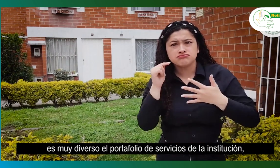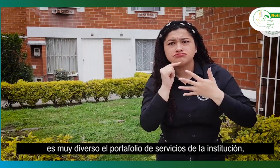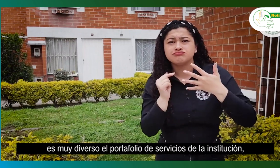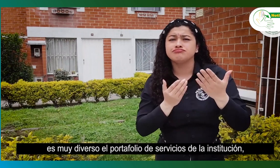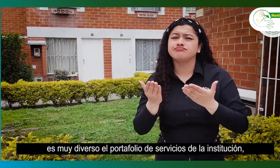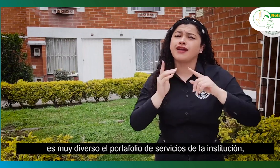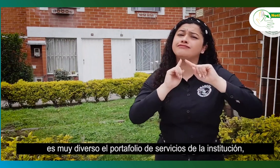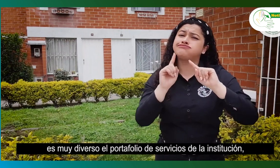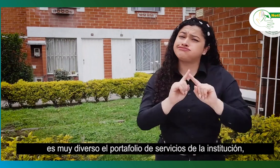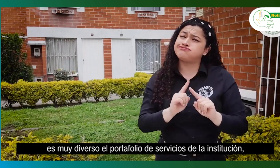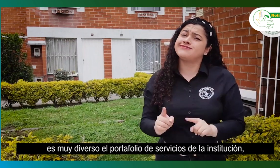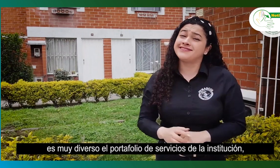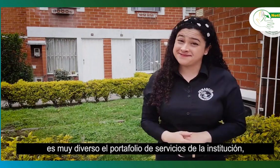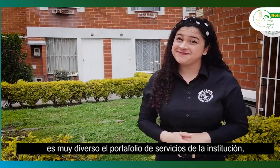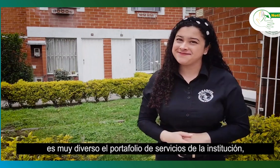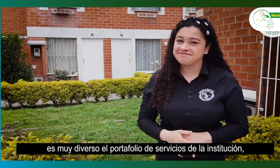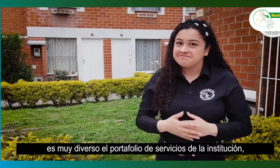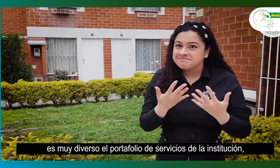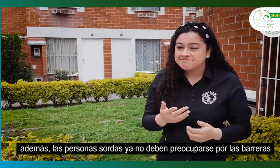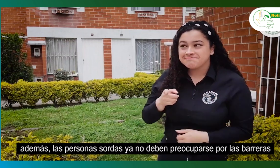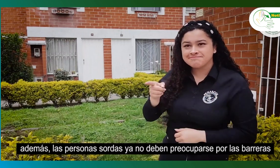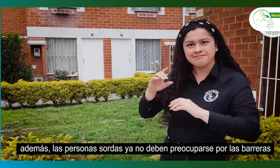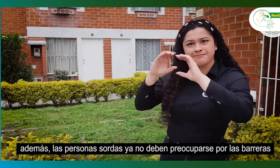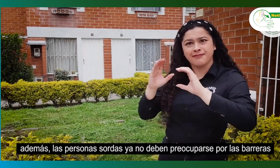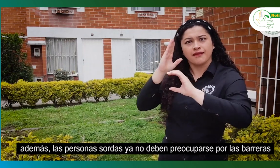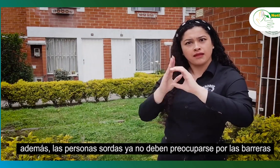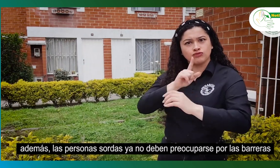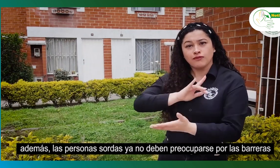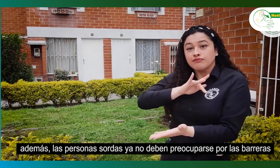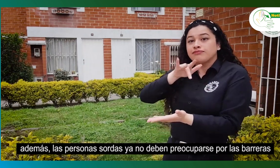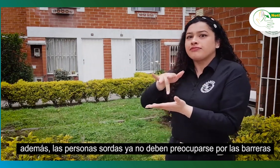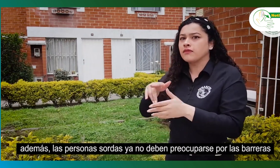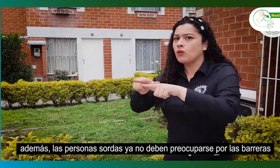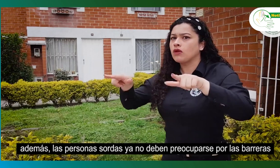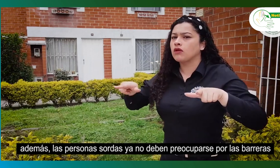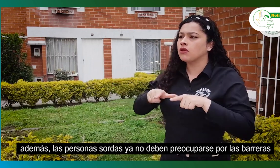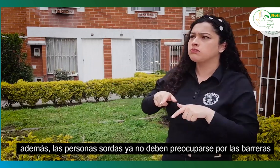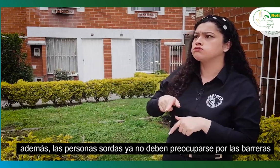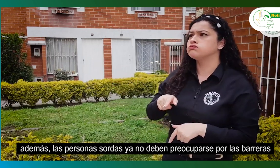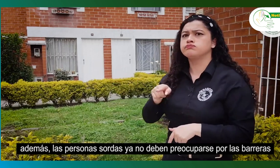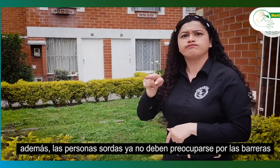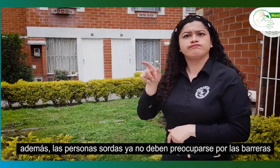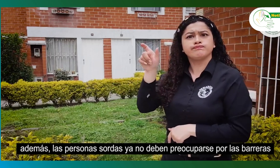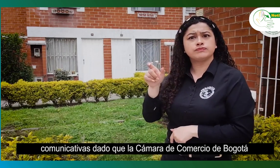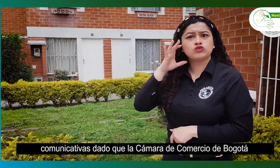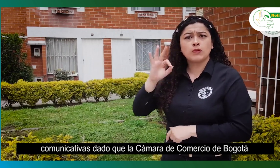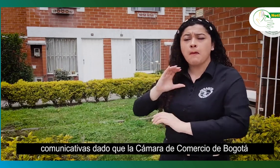portafolio de servicios de la institución. Además, las personas sordas ya no deben preocuparse por las barreras comunicativas,